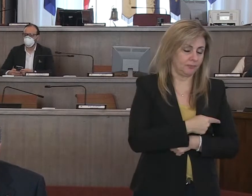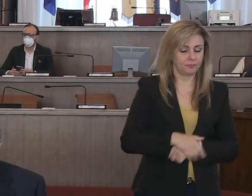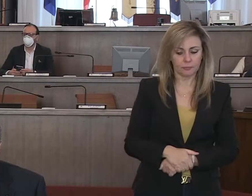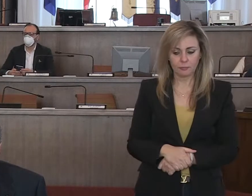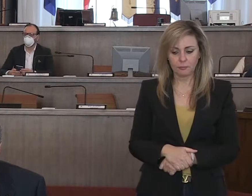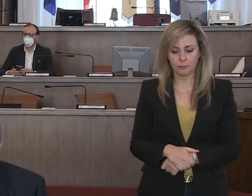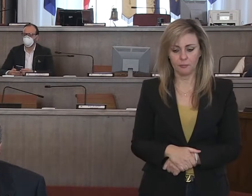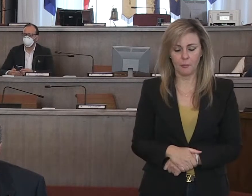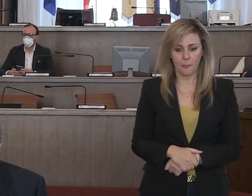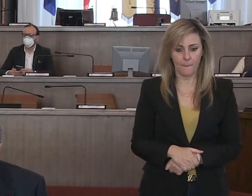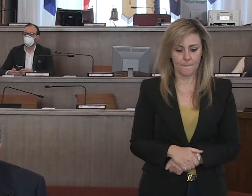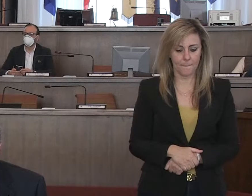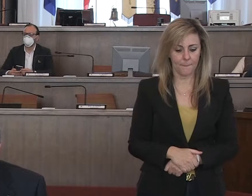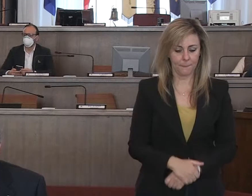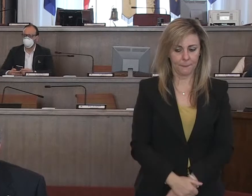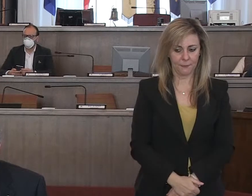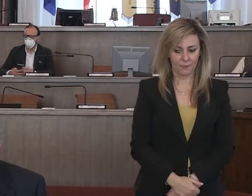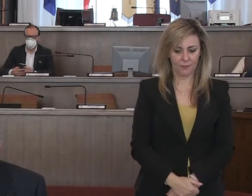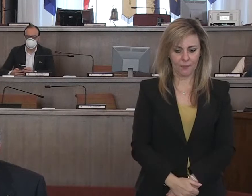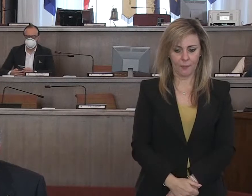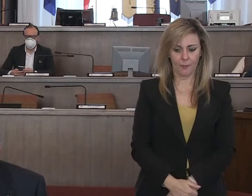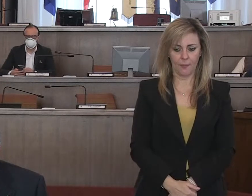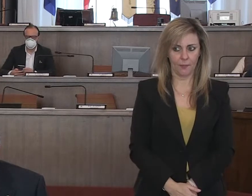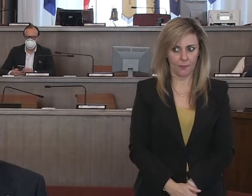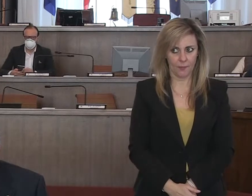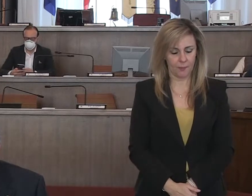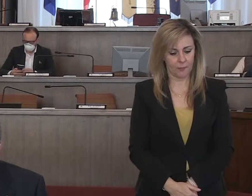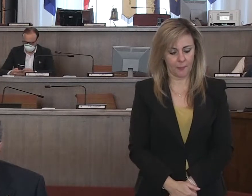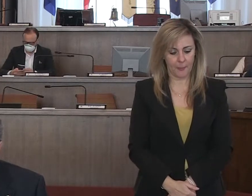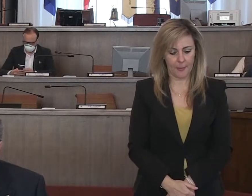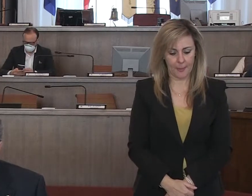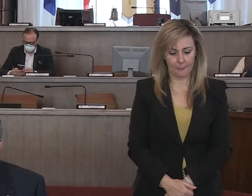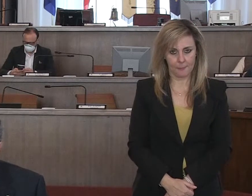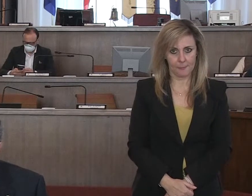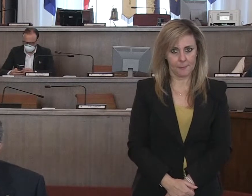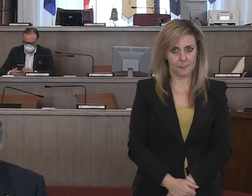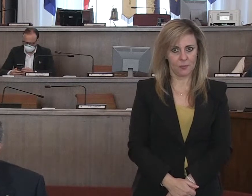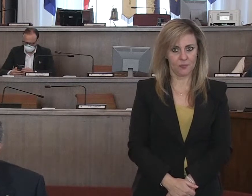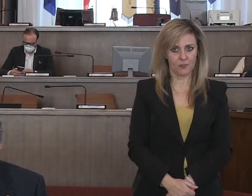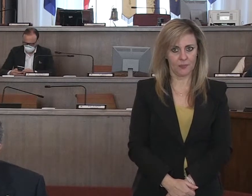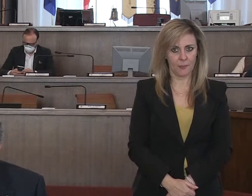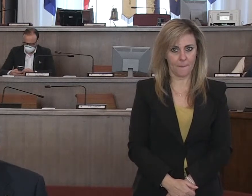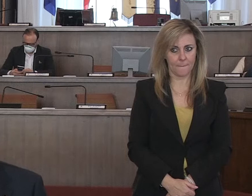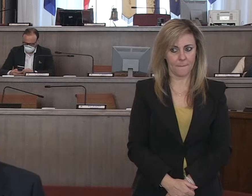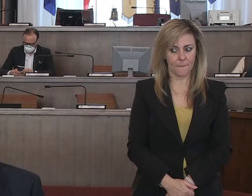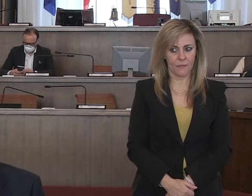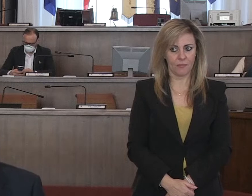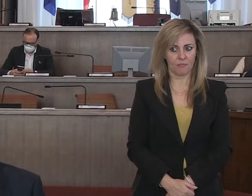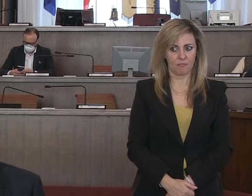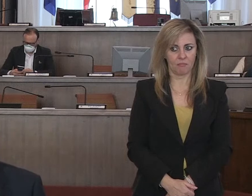lo dico